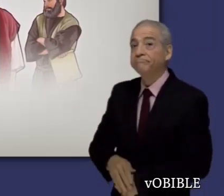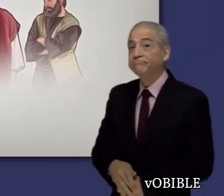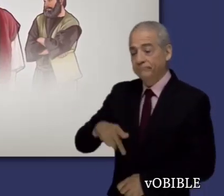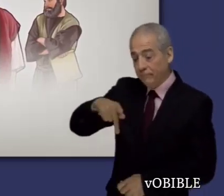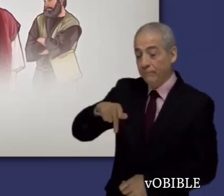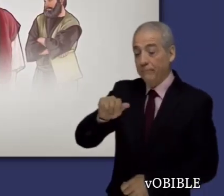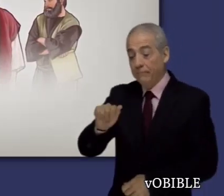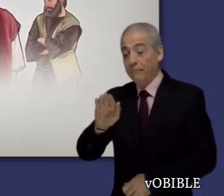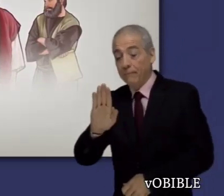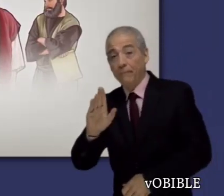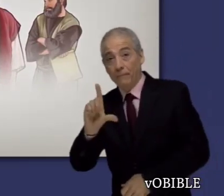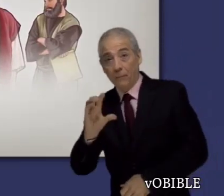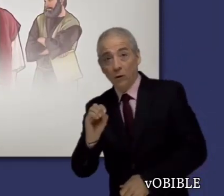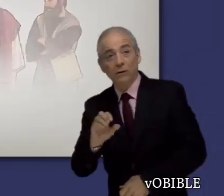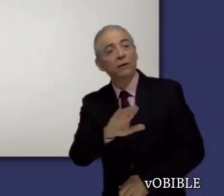hermanos.